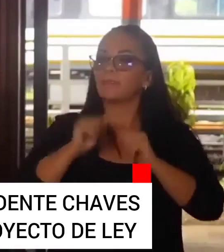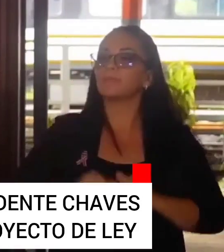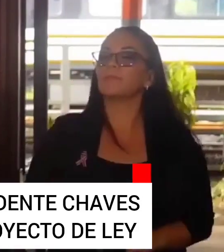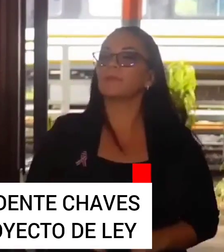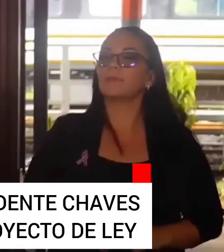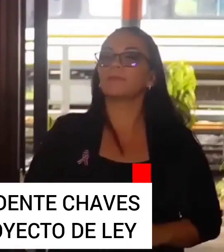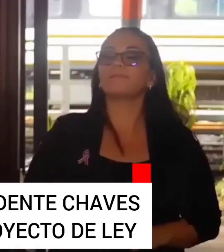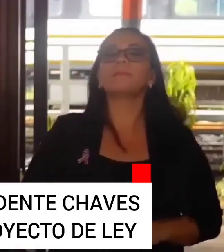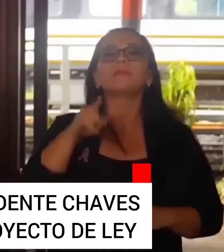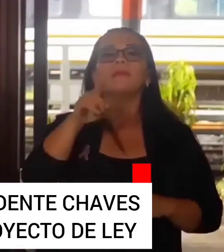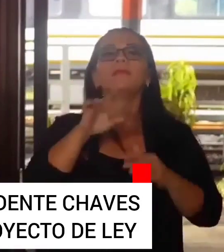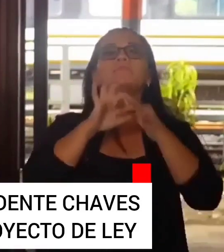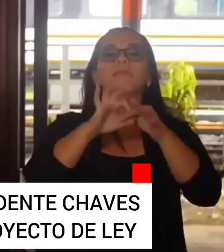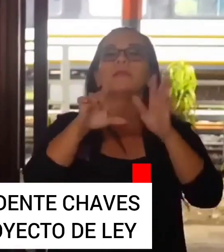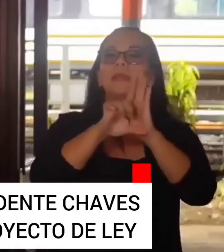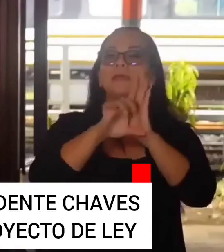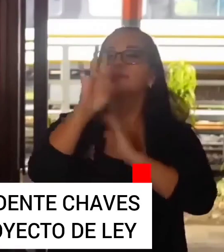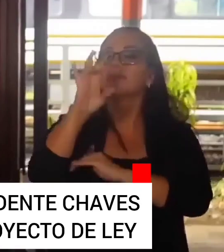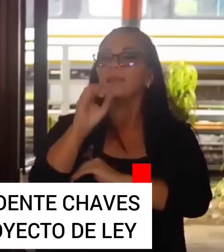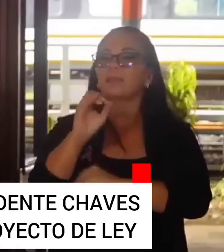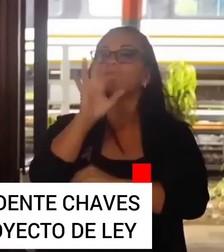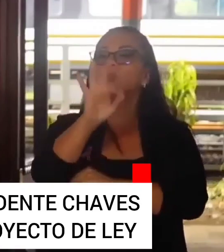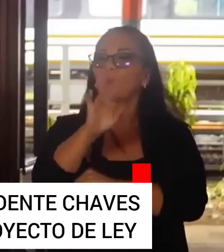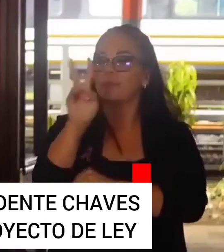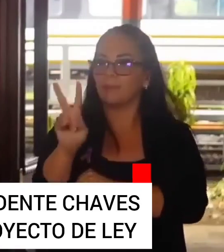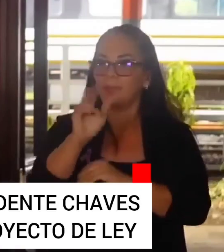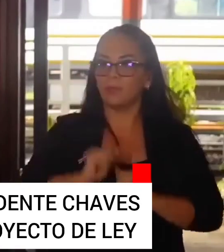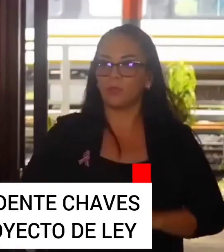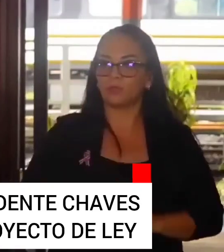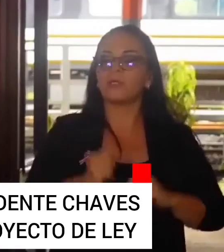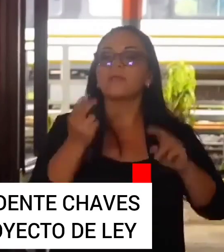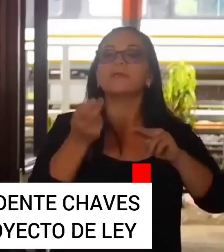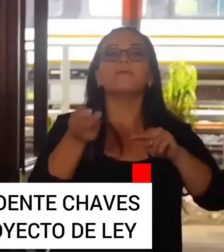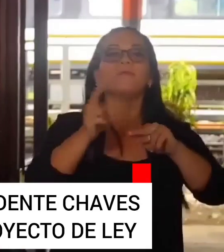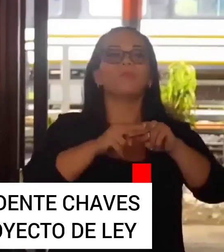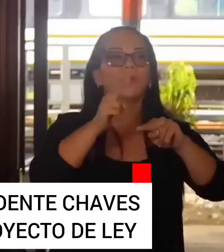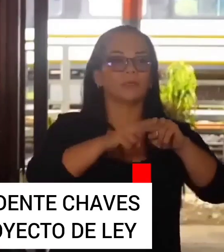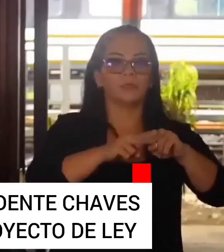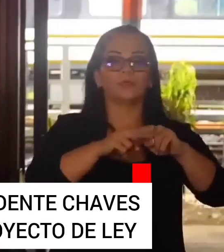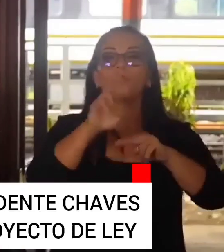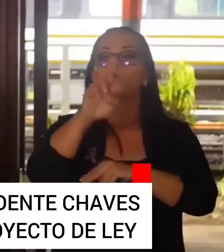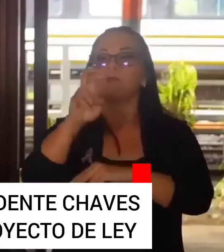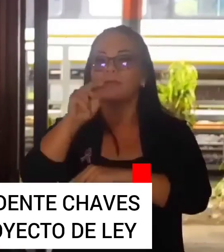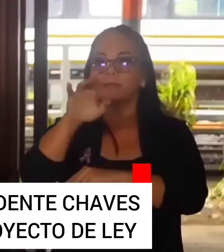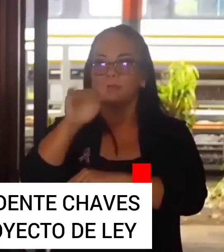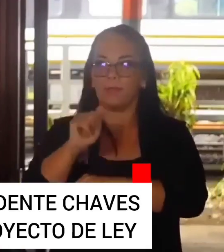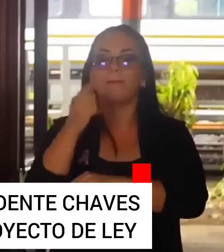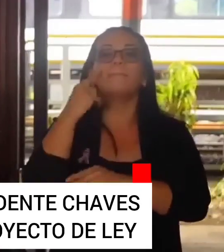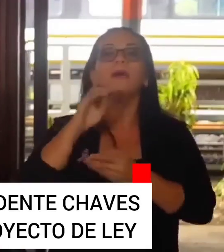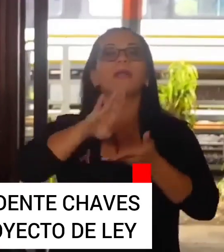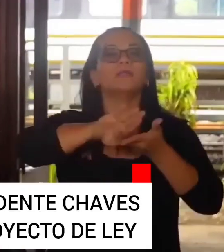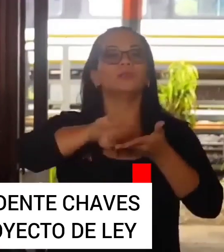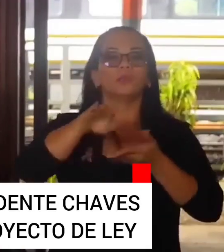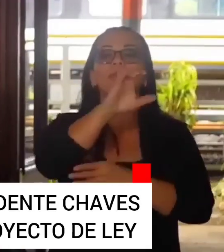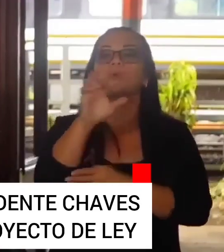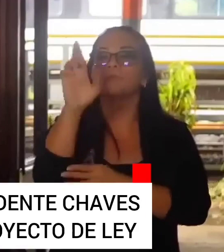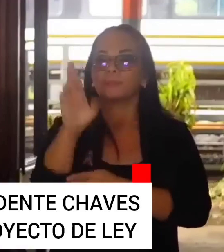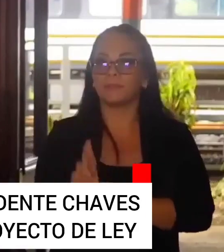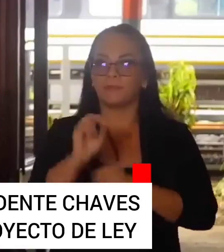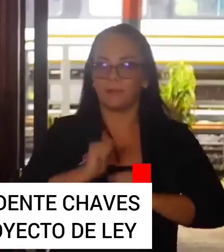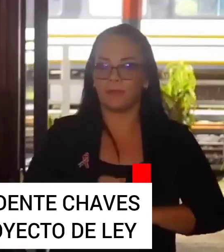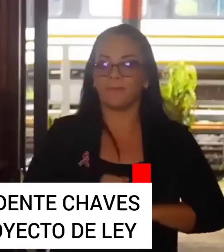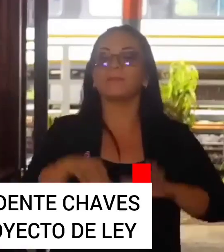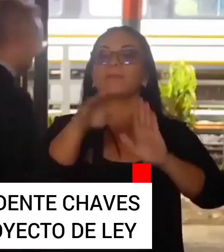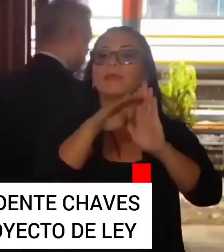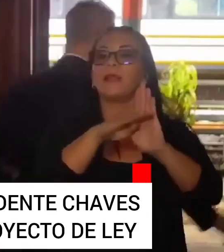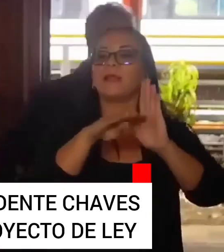a la ley 7092 de impuestos sobre la renta para la exclusión de Costa Rica de